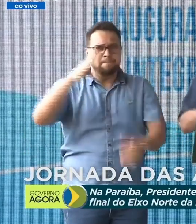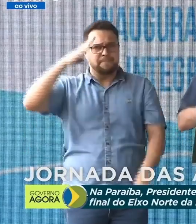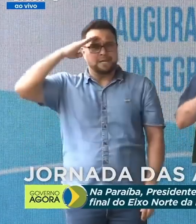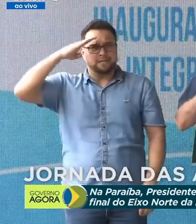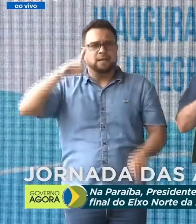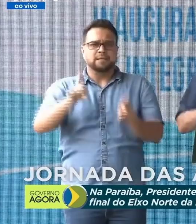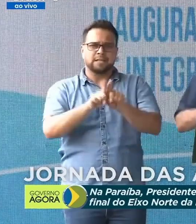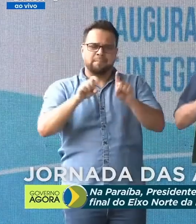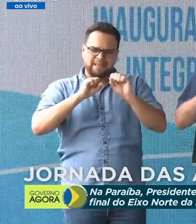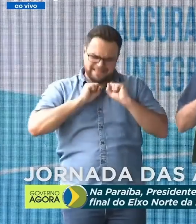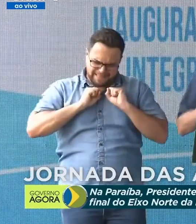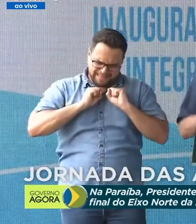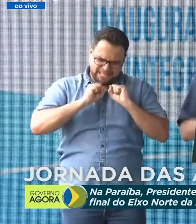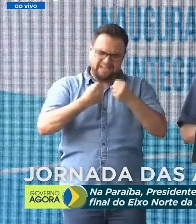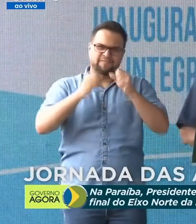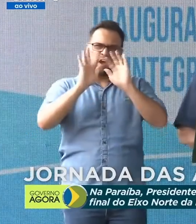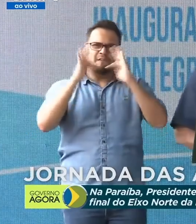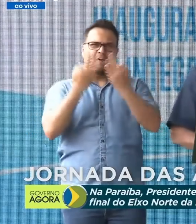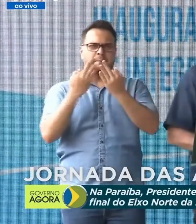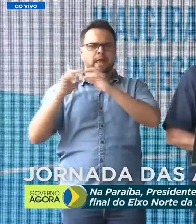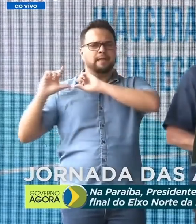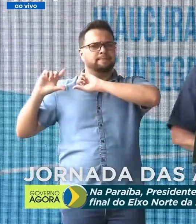defende a família tradicional